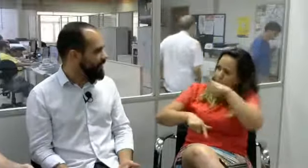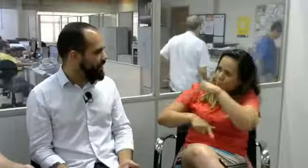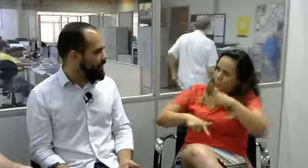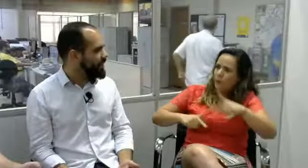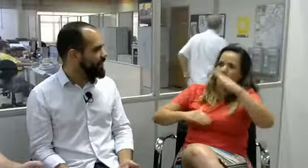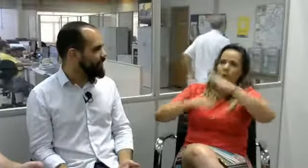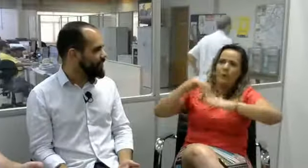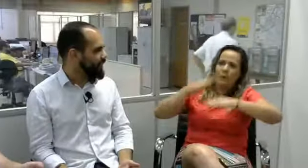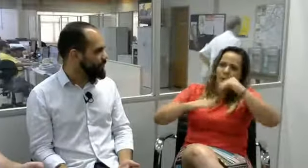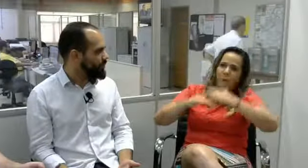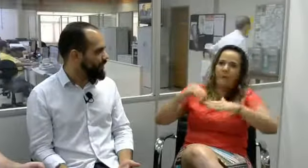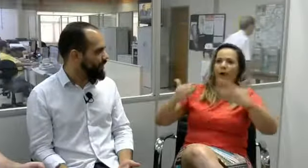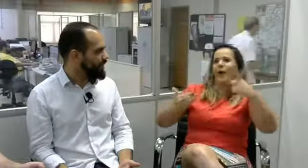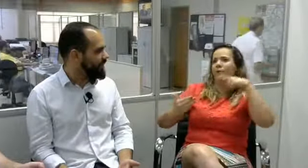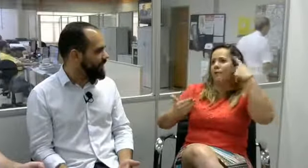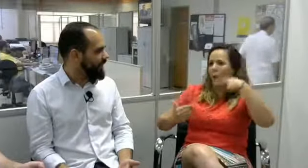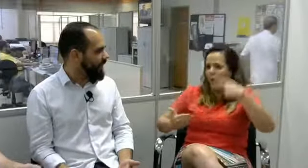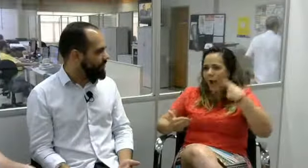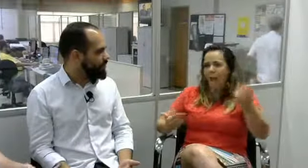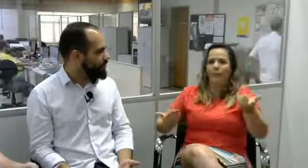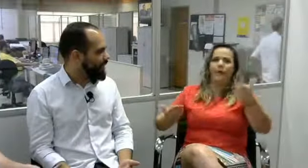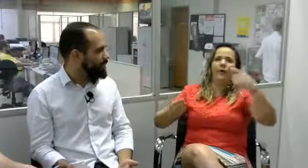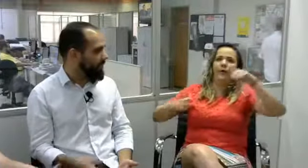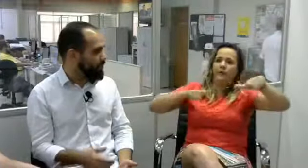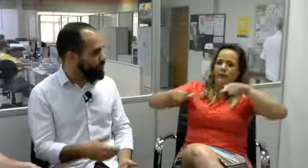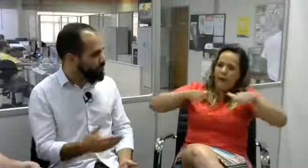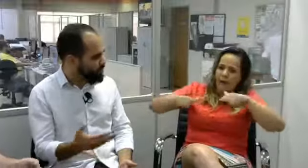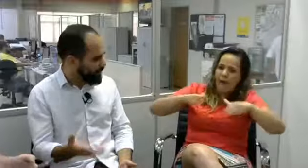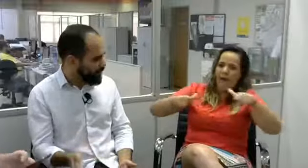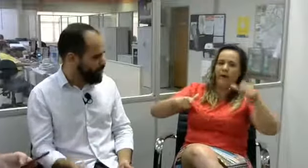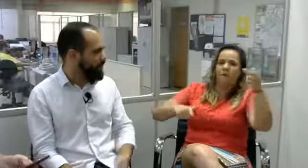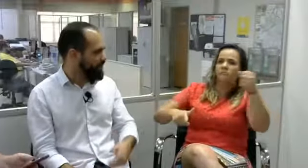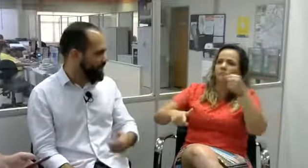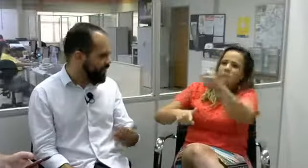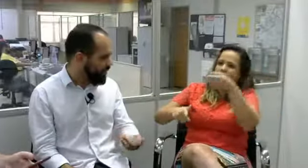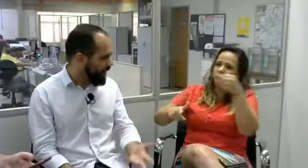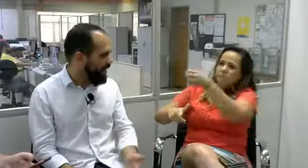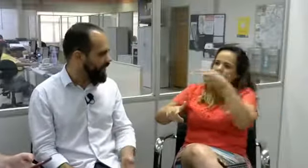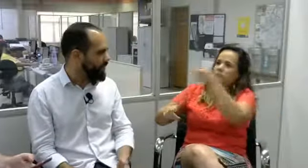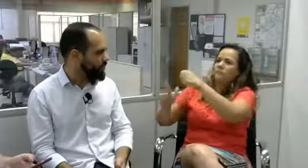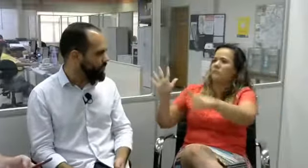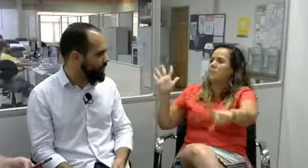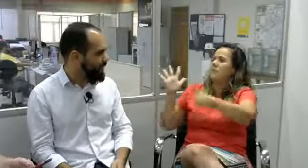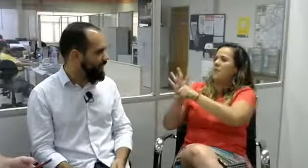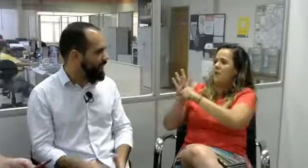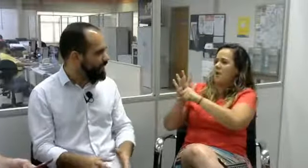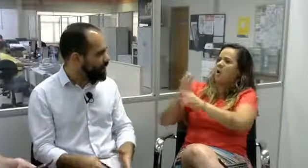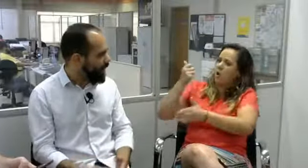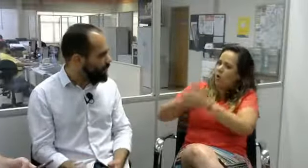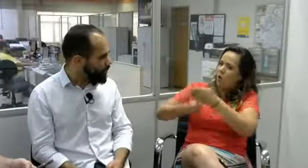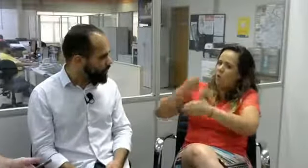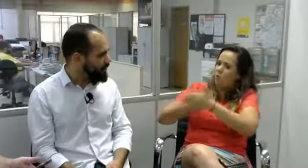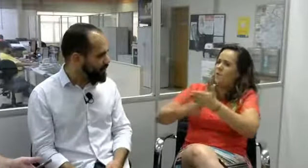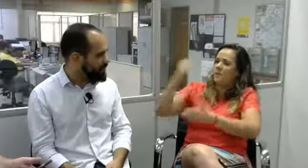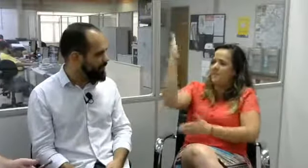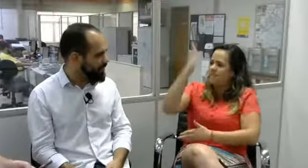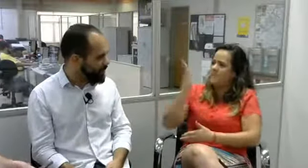né? Que nós temos uma lei há muito tempo, que todos os professores, advogados, em cada local público de prestação de